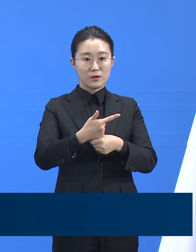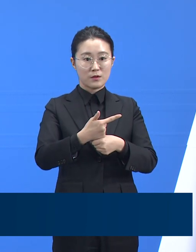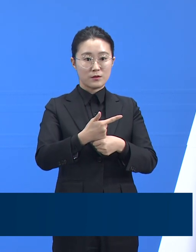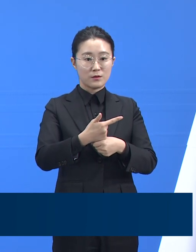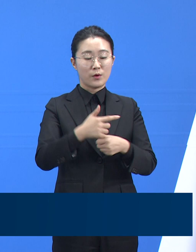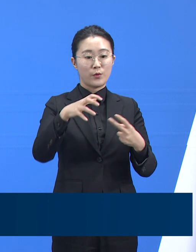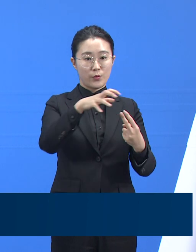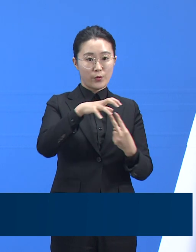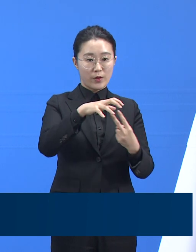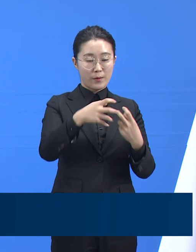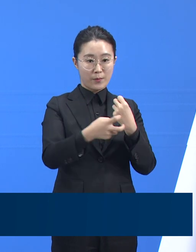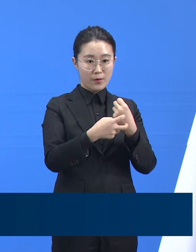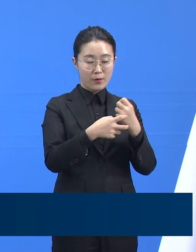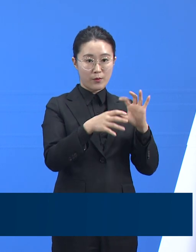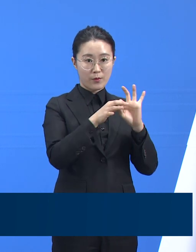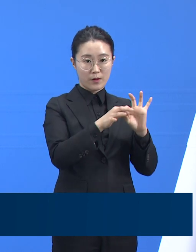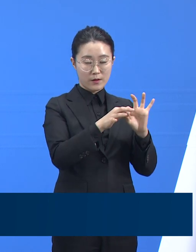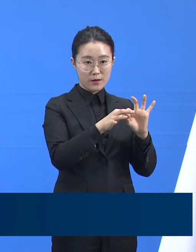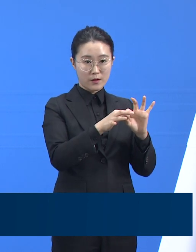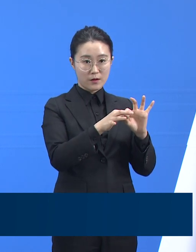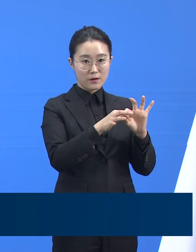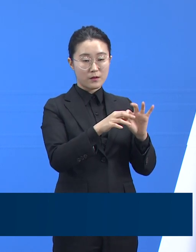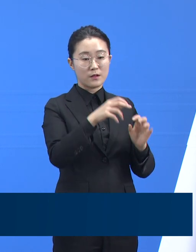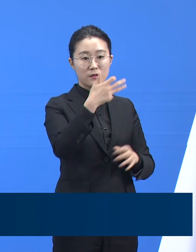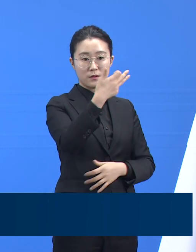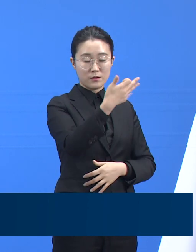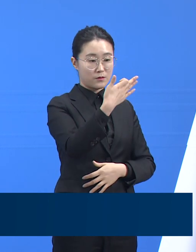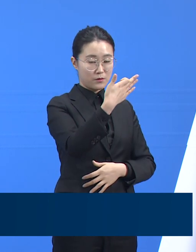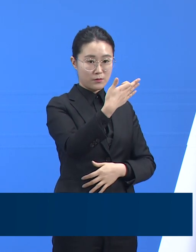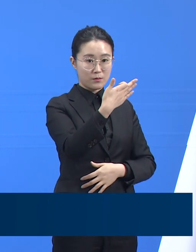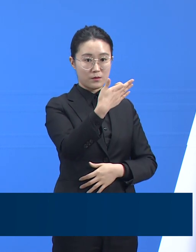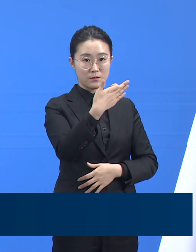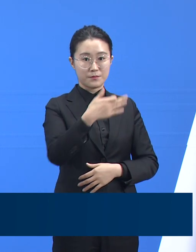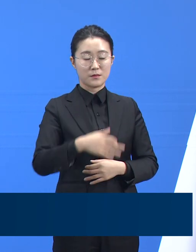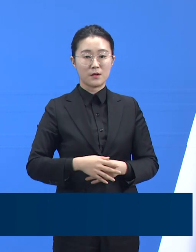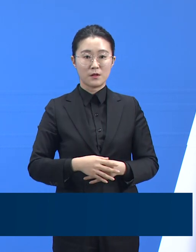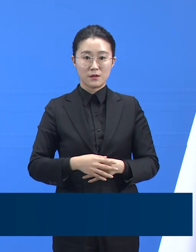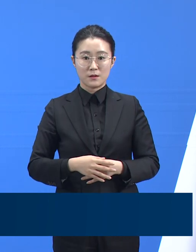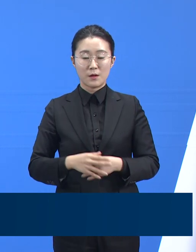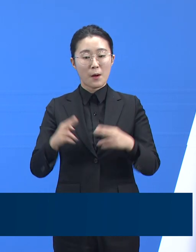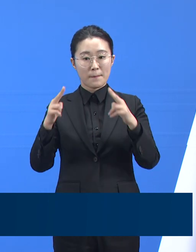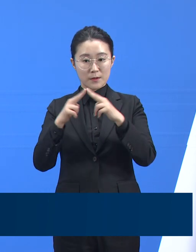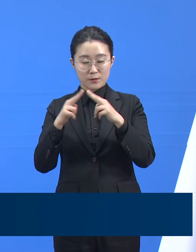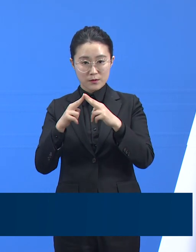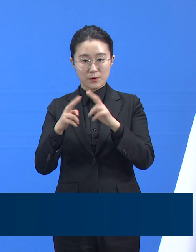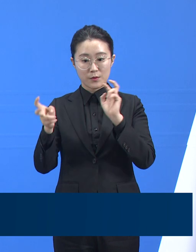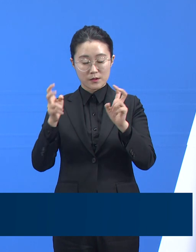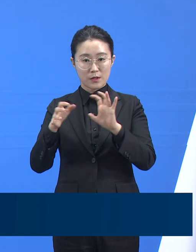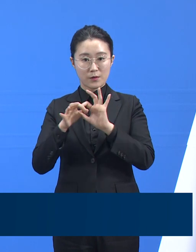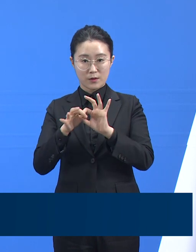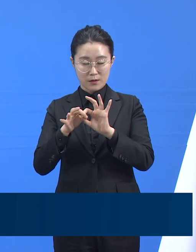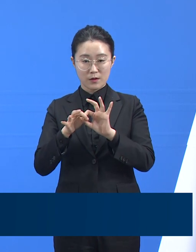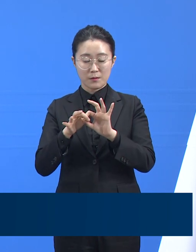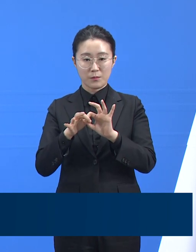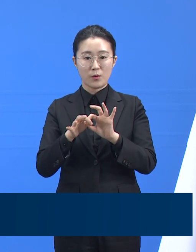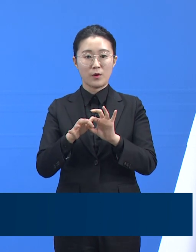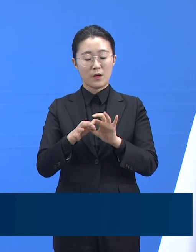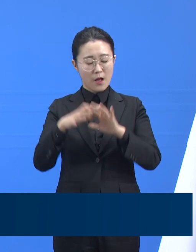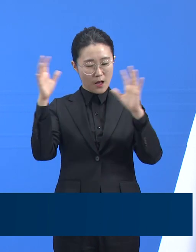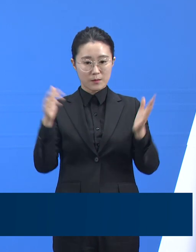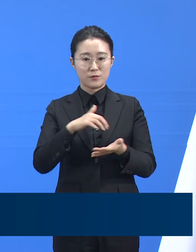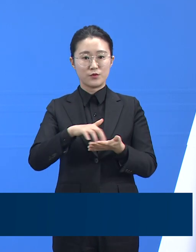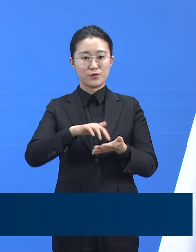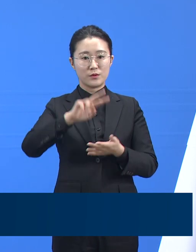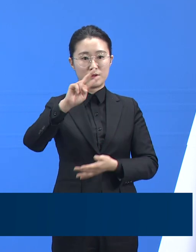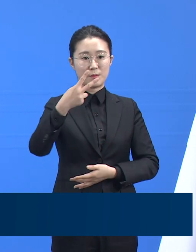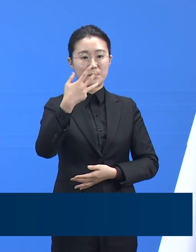이천시 소재 반도체 기업 관련 2명, 수도권 1 생활치료센터 관련 2명 등 총 288명이며 이